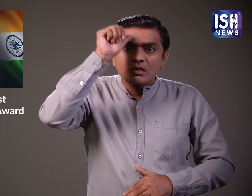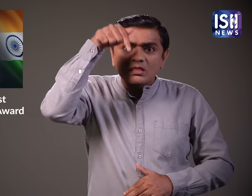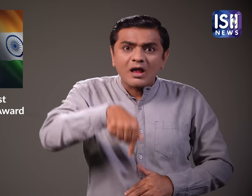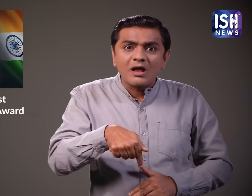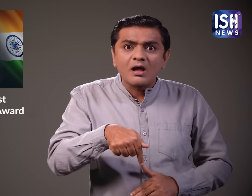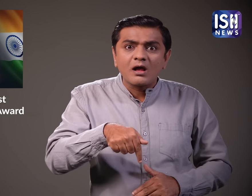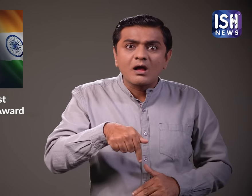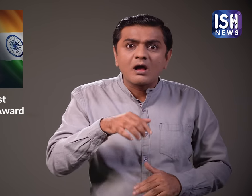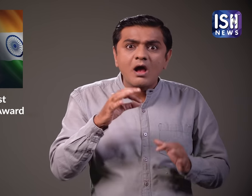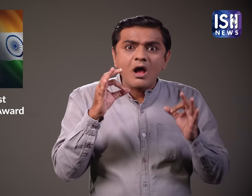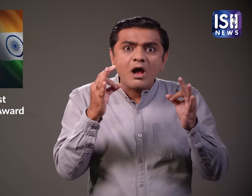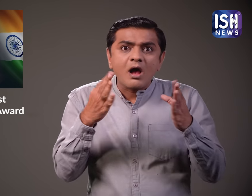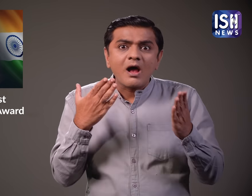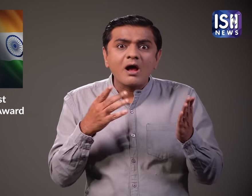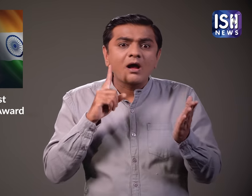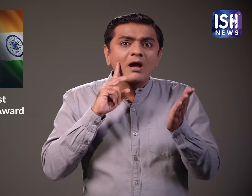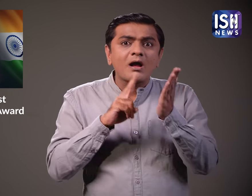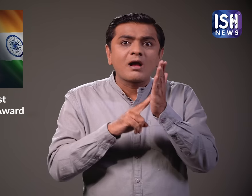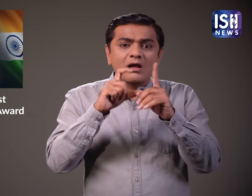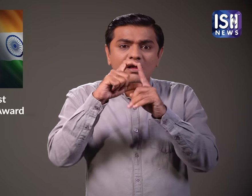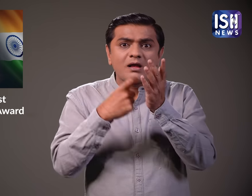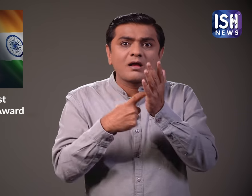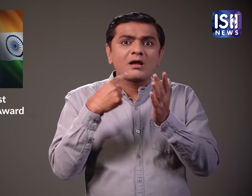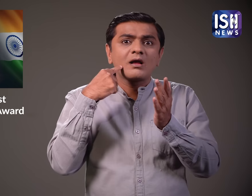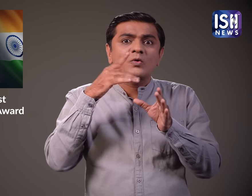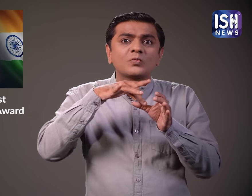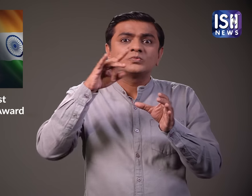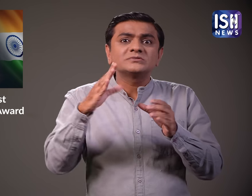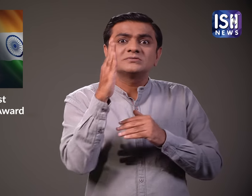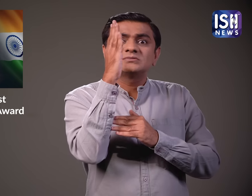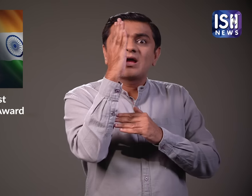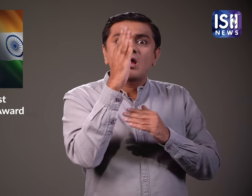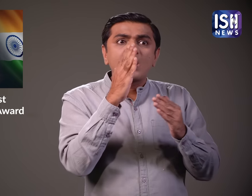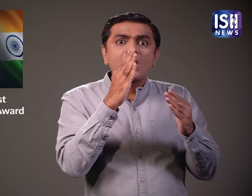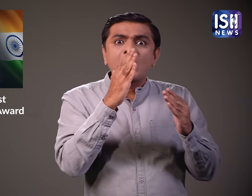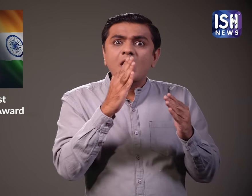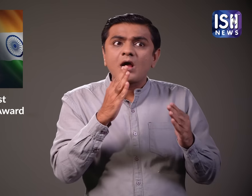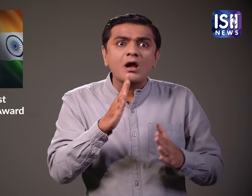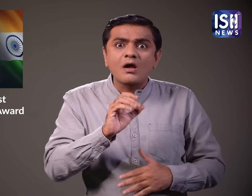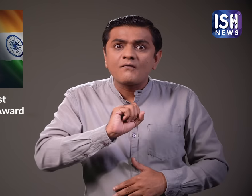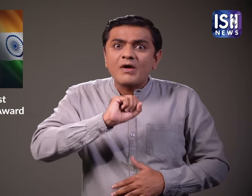अन्य विस्की को पचाटते हुए भारत की इंद्रि को विश्व की सरवश्रेश विस्की का पुरसकार दिया गया